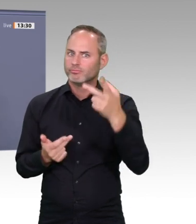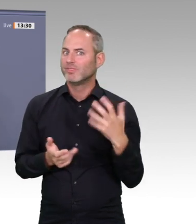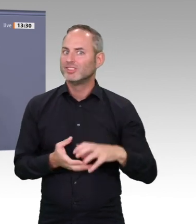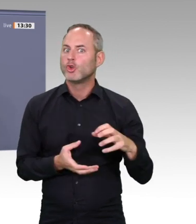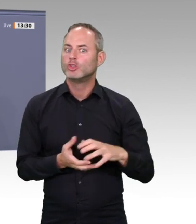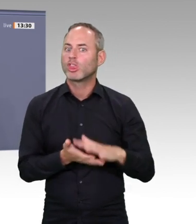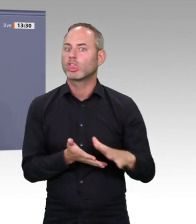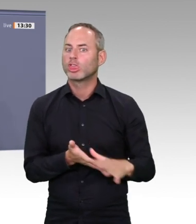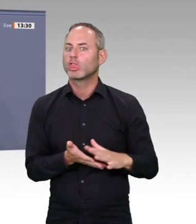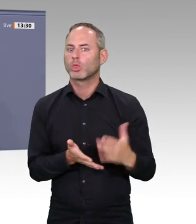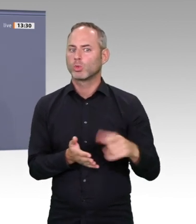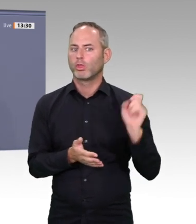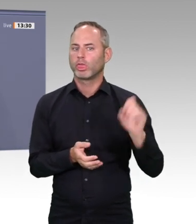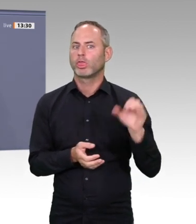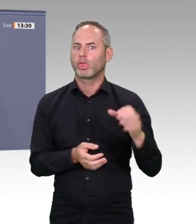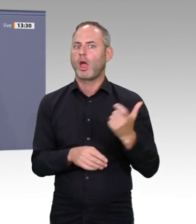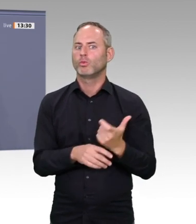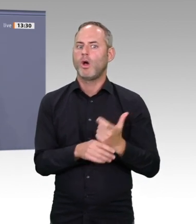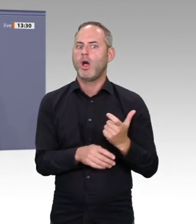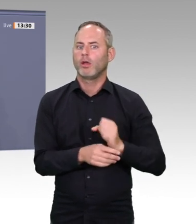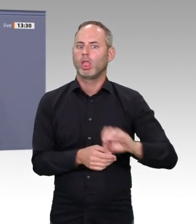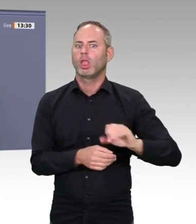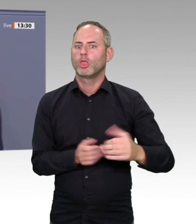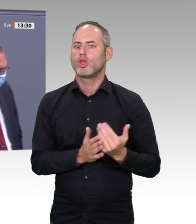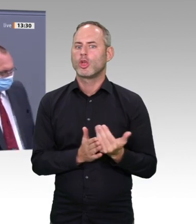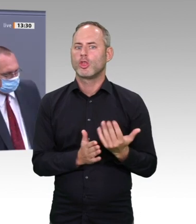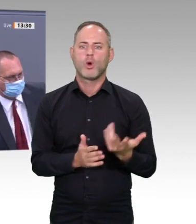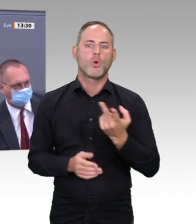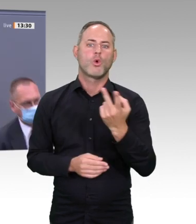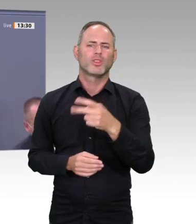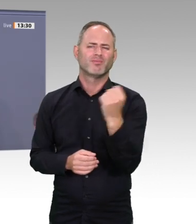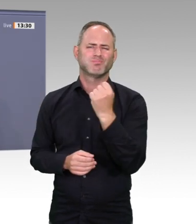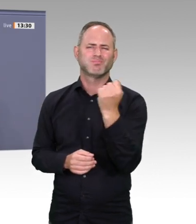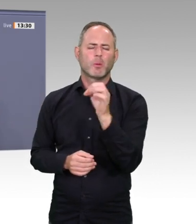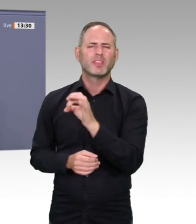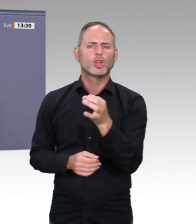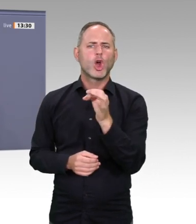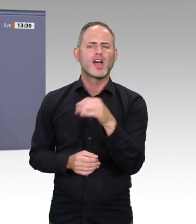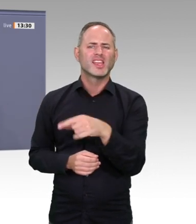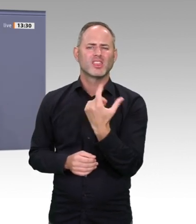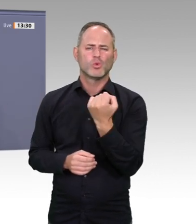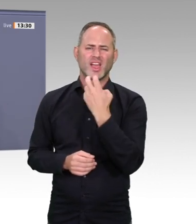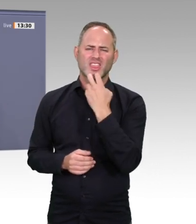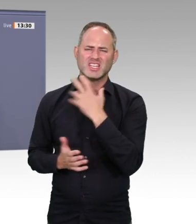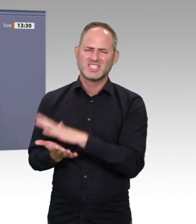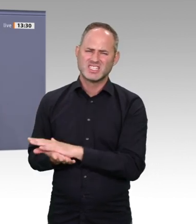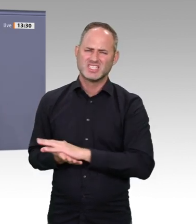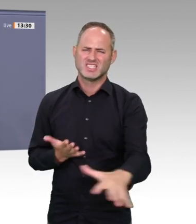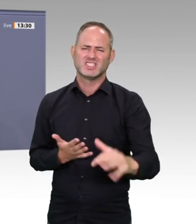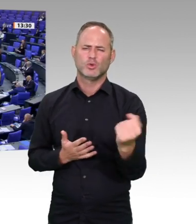ja, Ihr Antrag soll enthält viele gute Ideen, denen wir auf jeden Fall zustimmen werden. Aber eines will ich